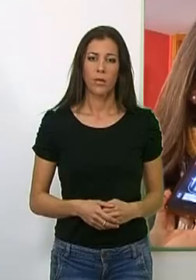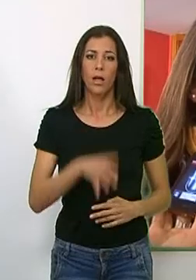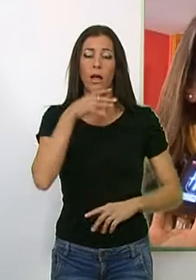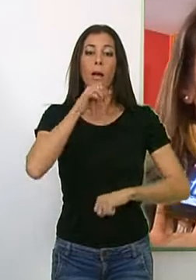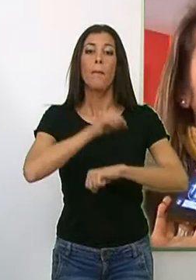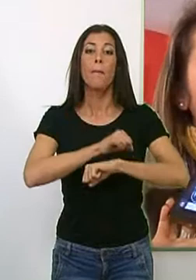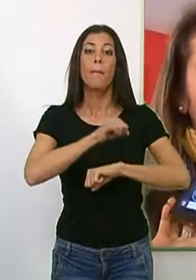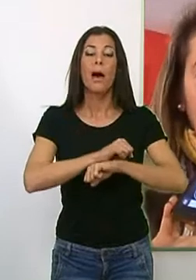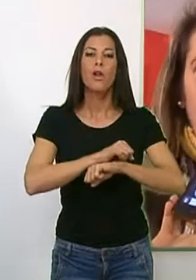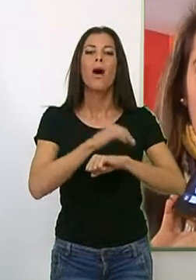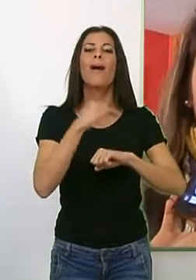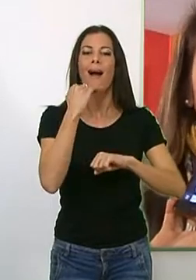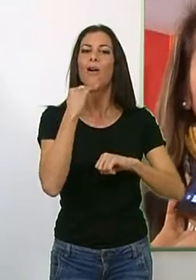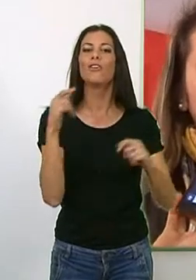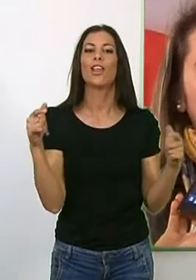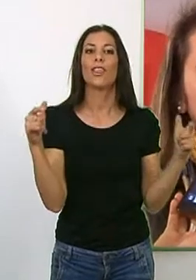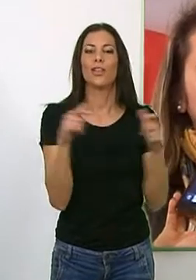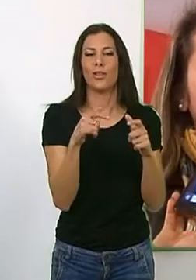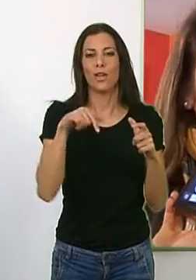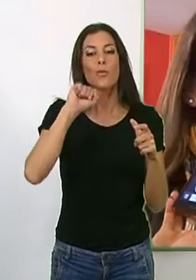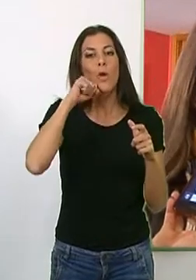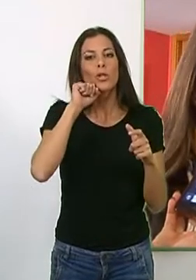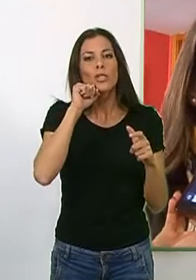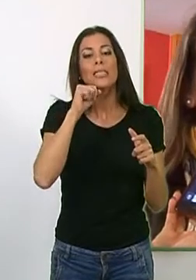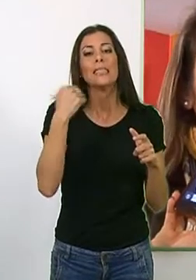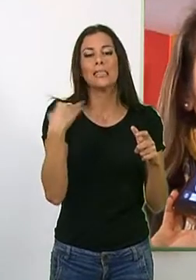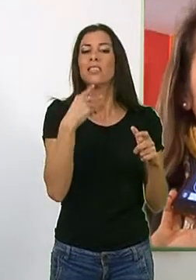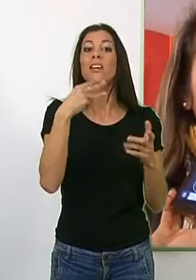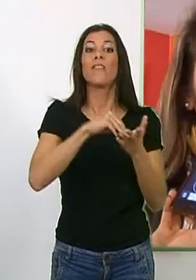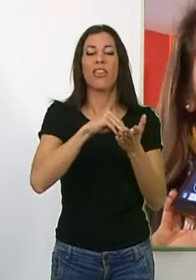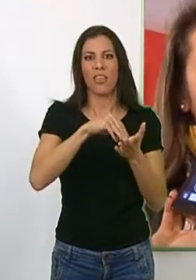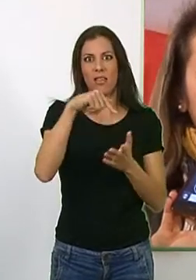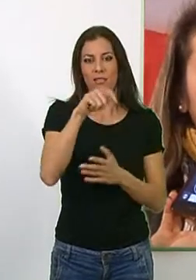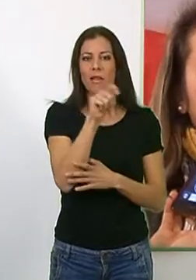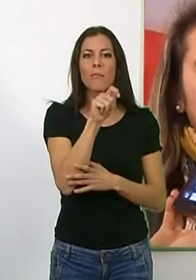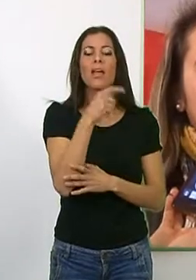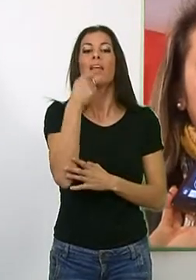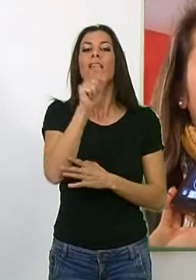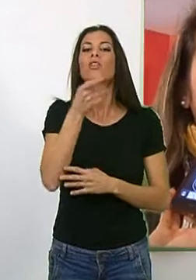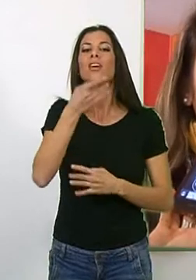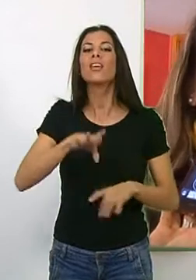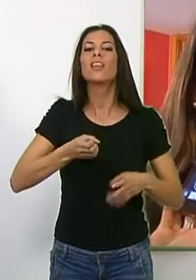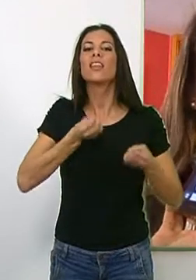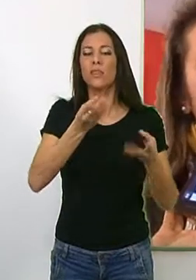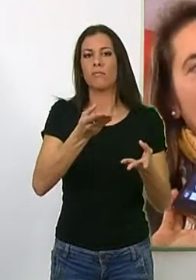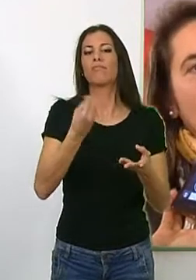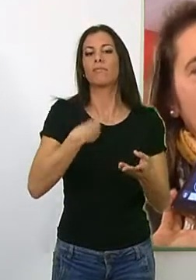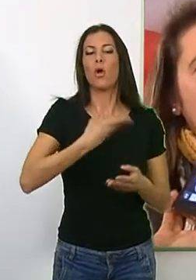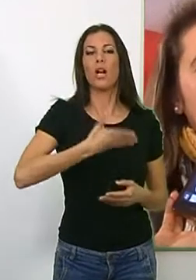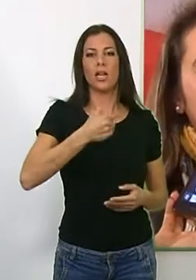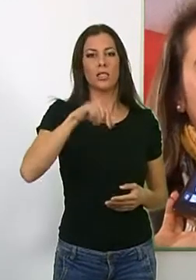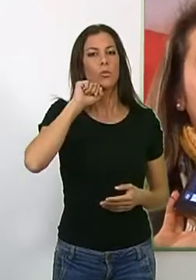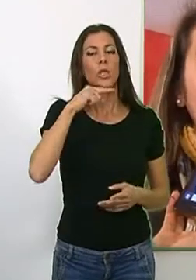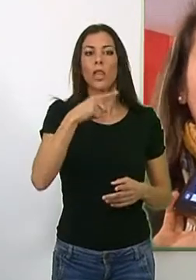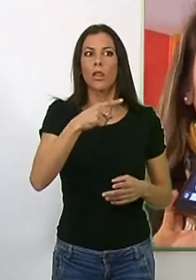El paro ha descendido en Motril por tercer mes consecutivo, según datos aportados por la primera edil motrileña,